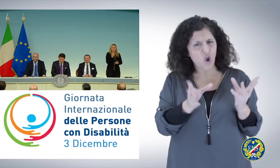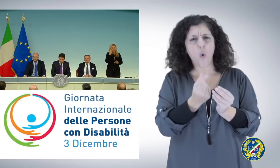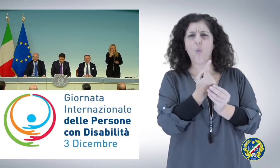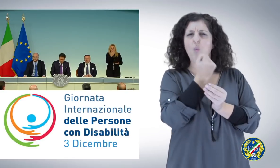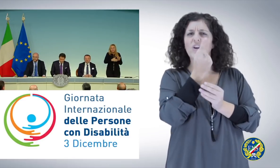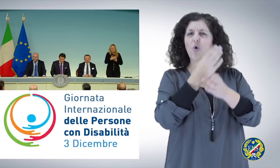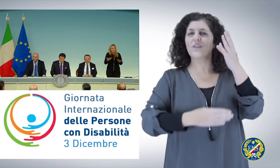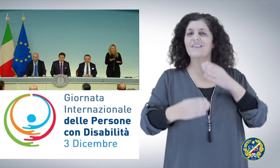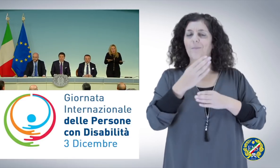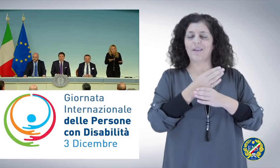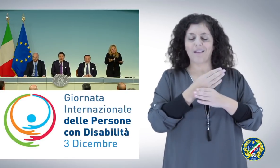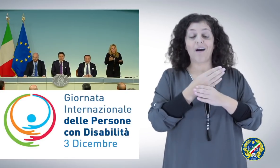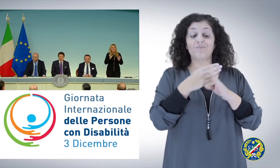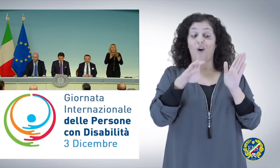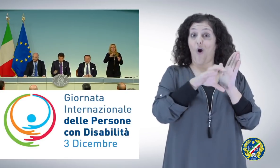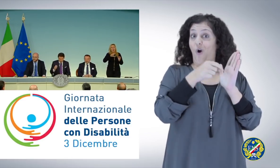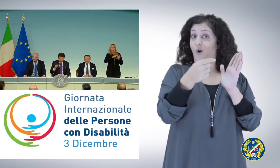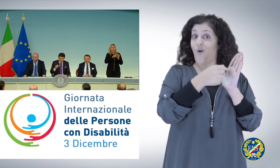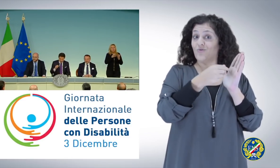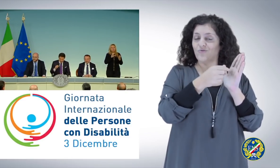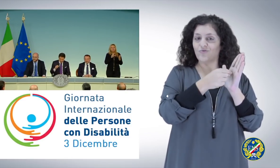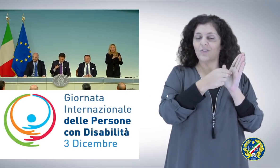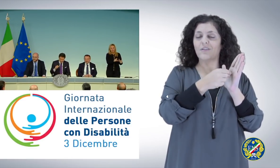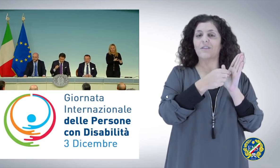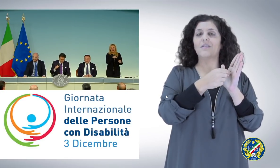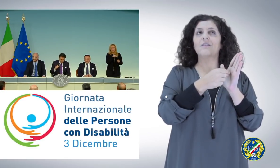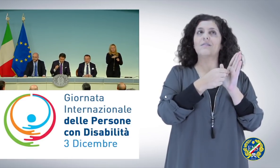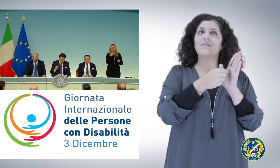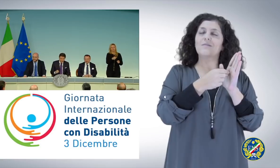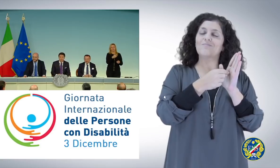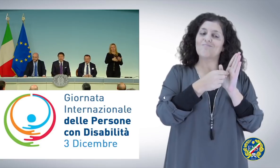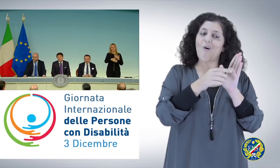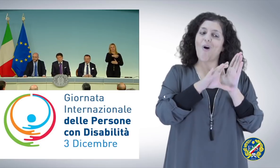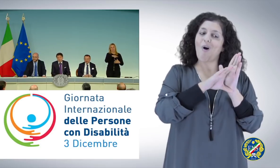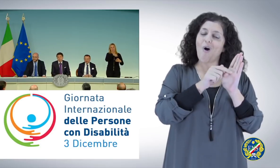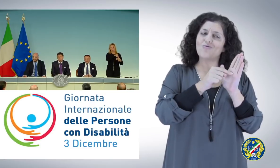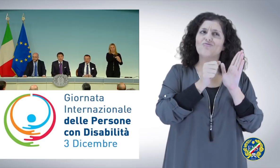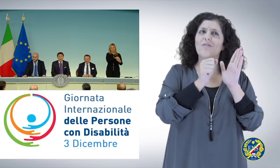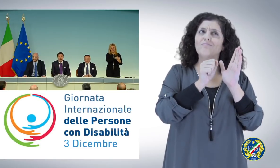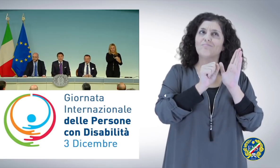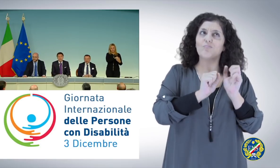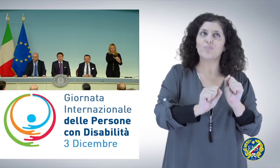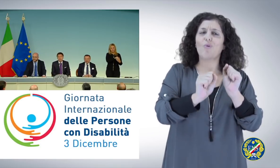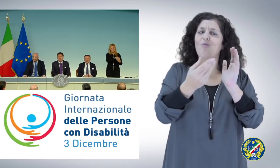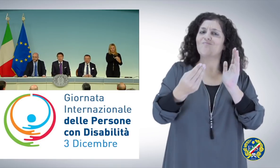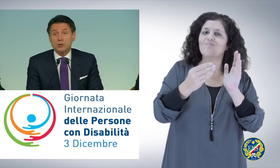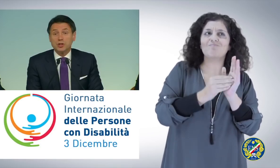È un codice che consente l'affermazione del pieno diritto di